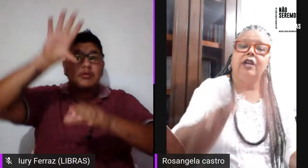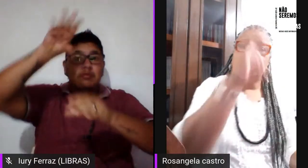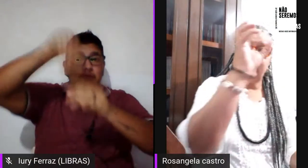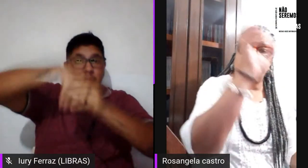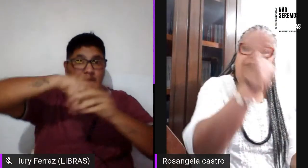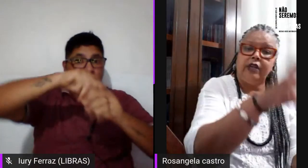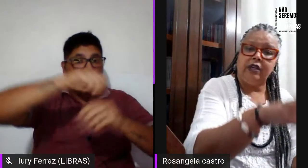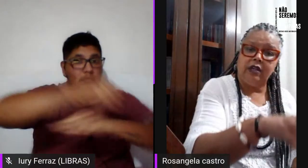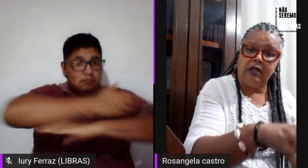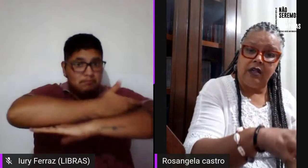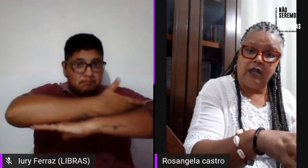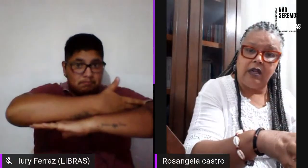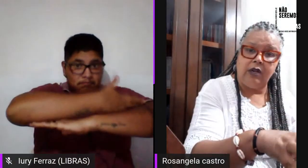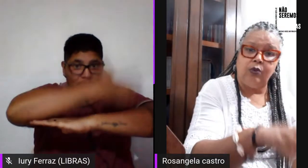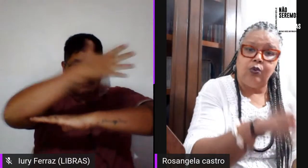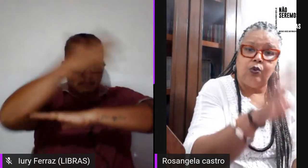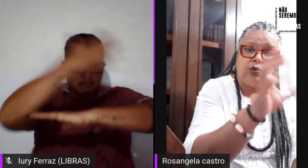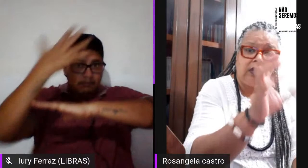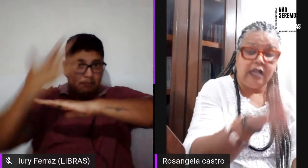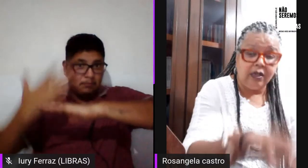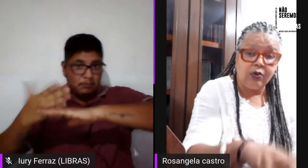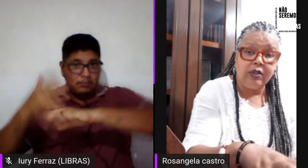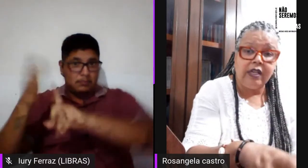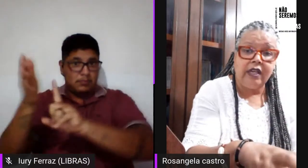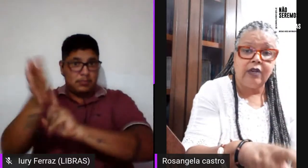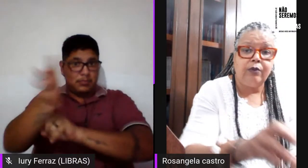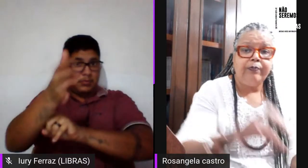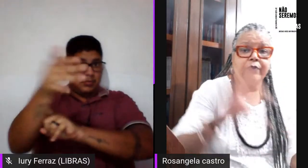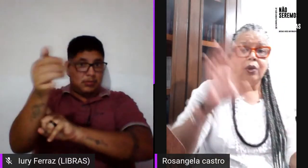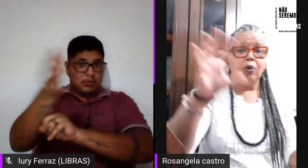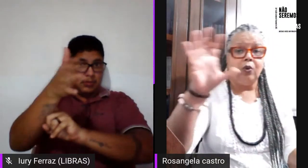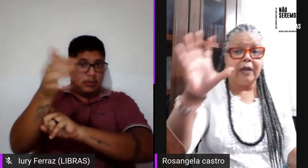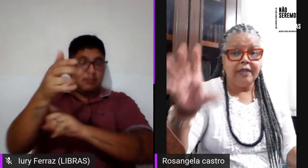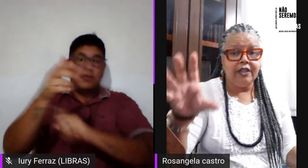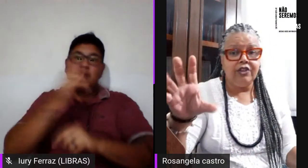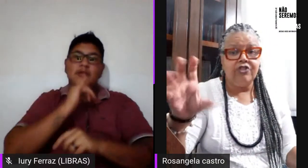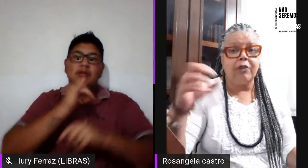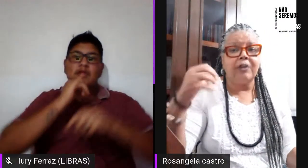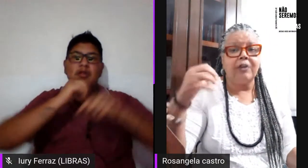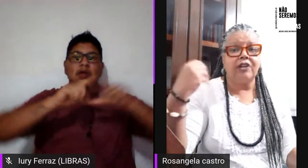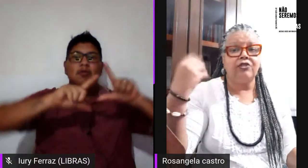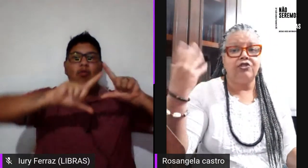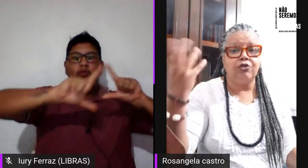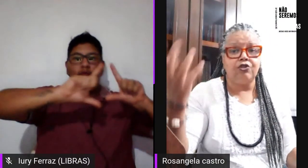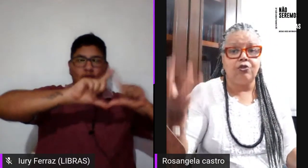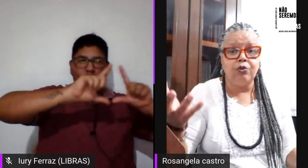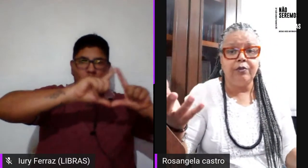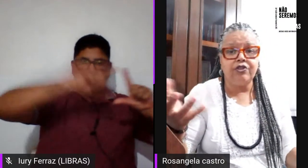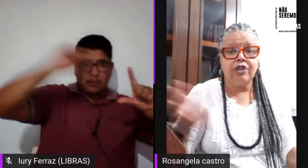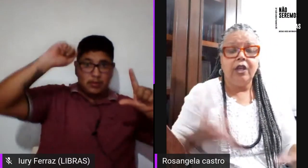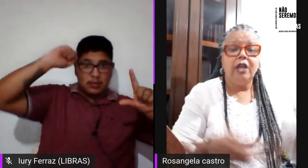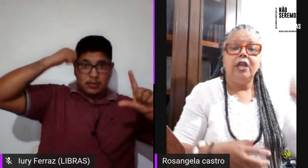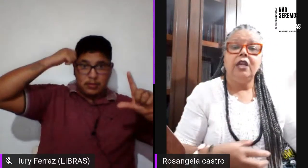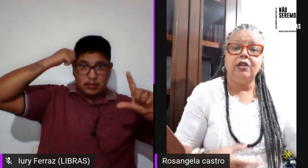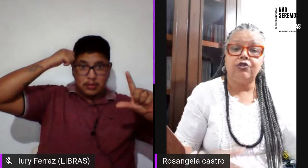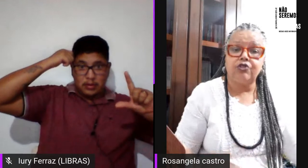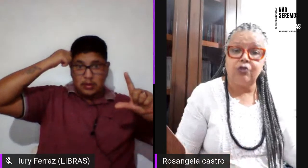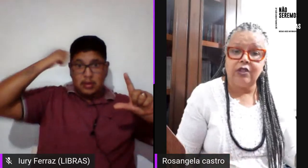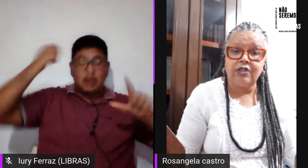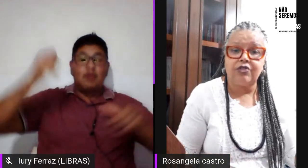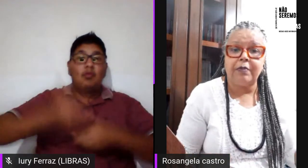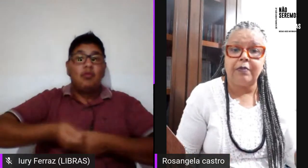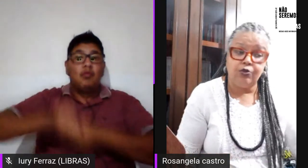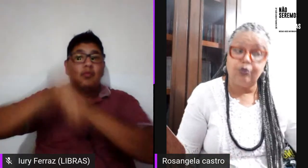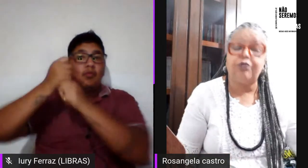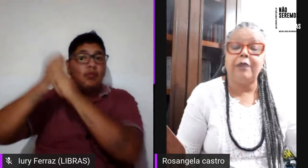-íris que foi o triângulo negro o labris que é o machado de dois gumes e